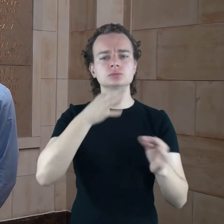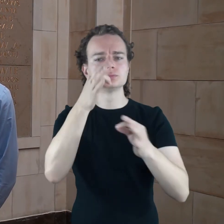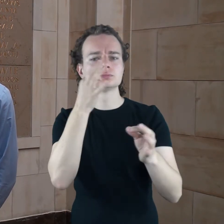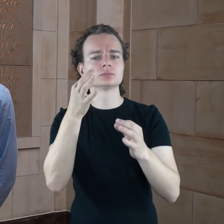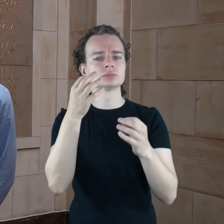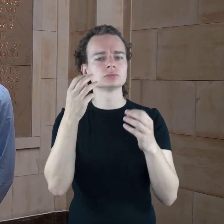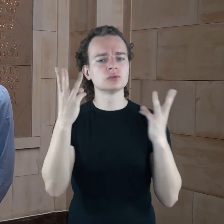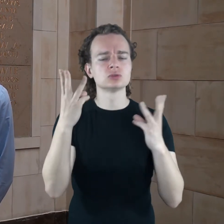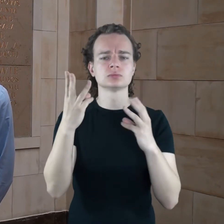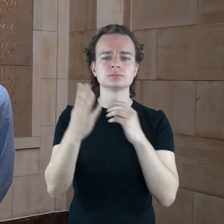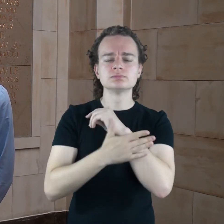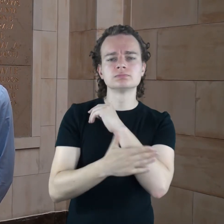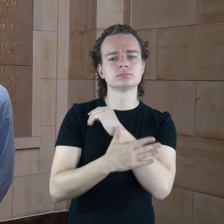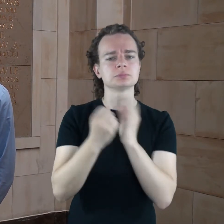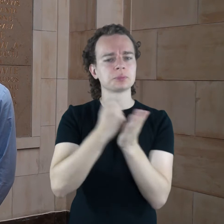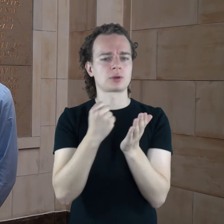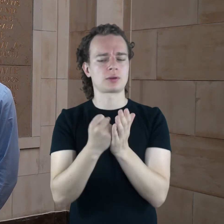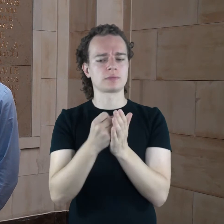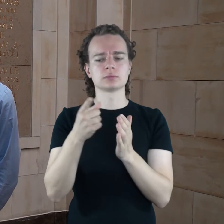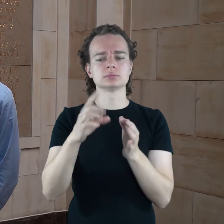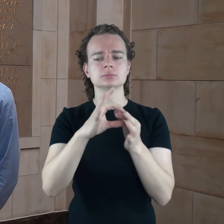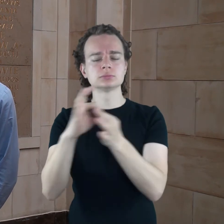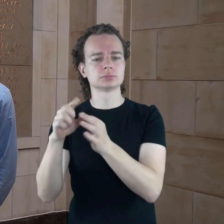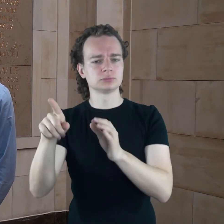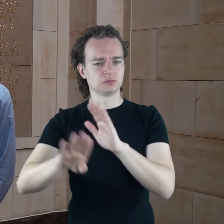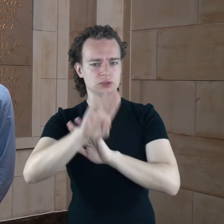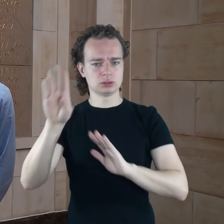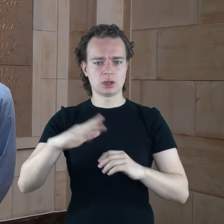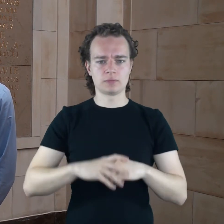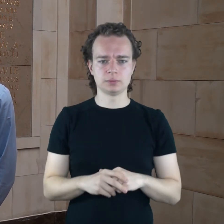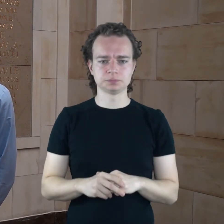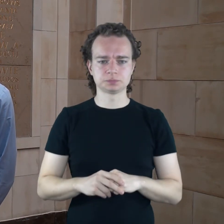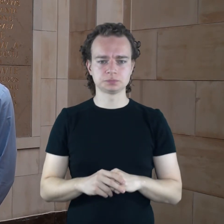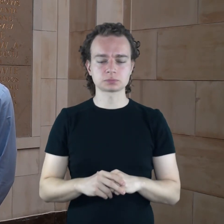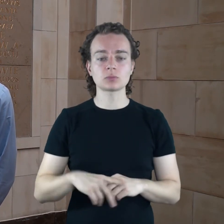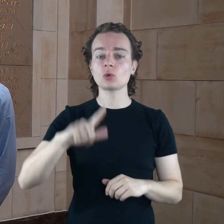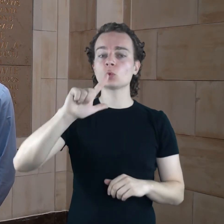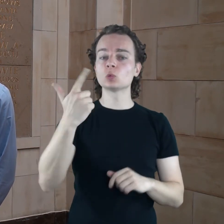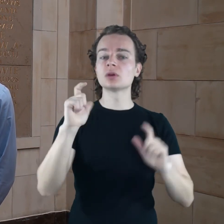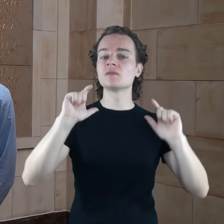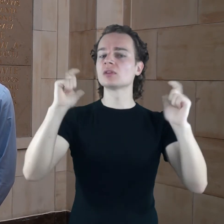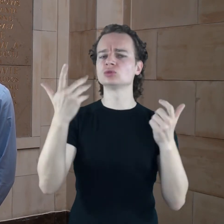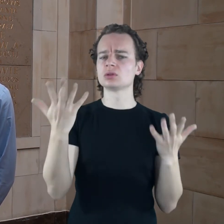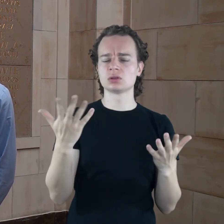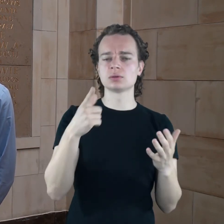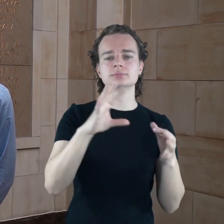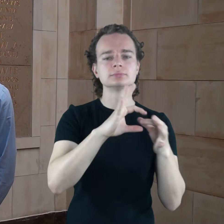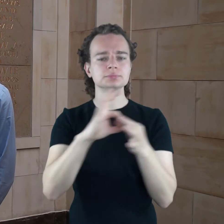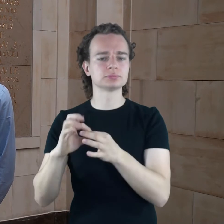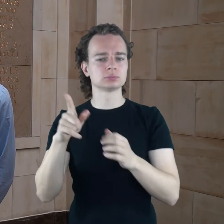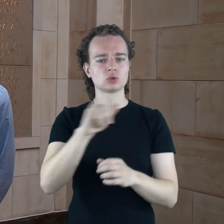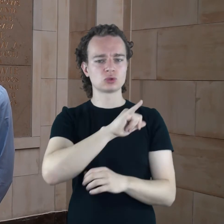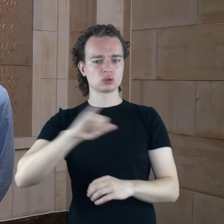jaka została poruszona na ekspozycji. Natomiast drugie